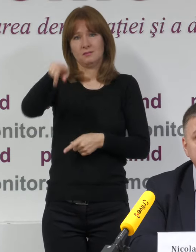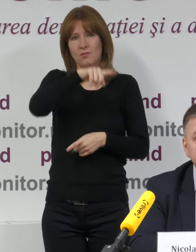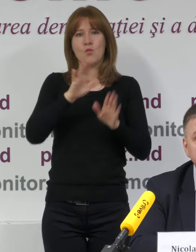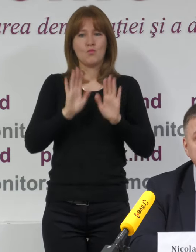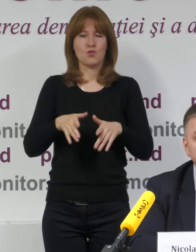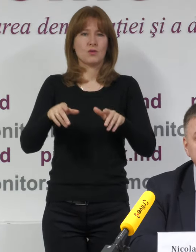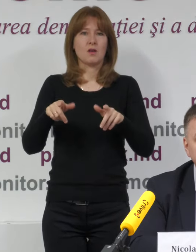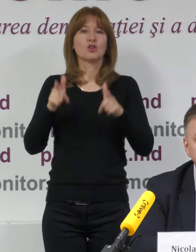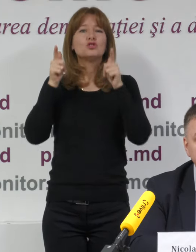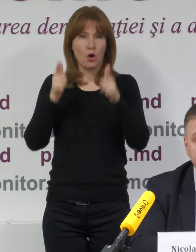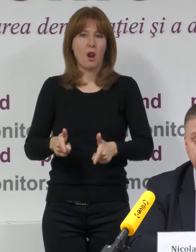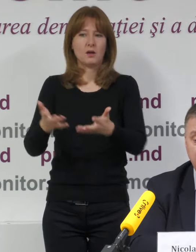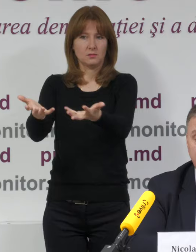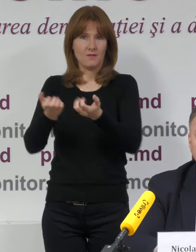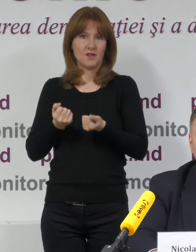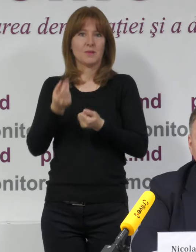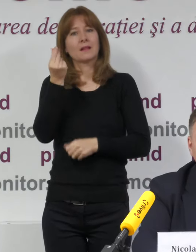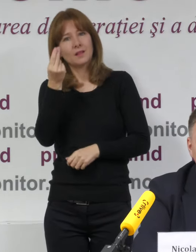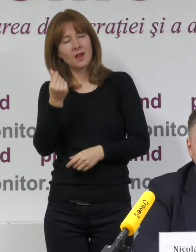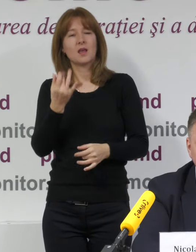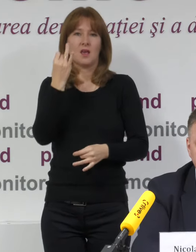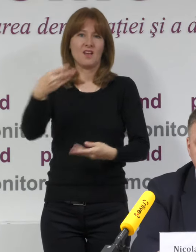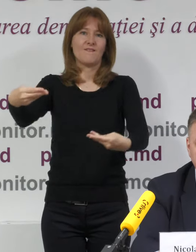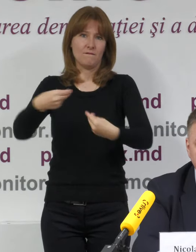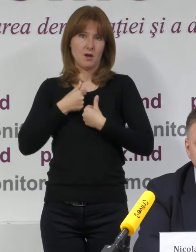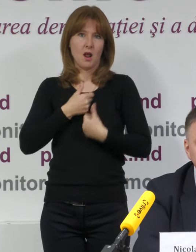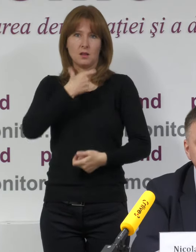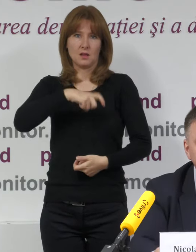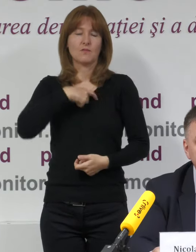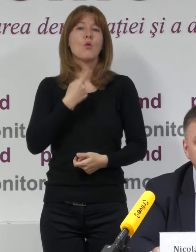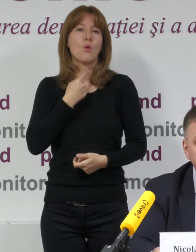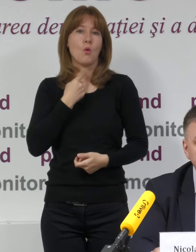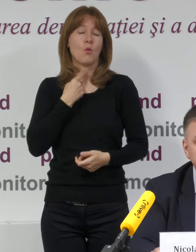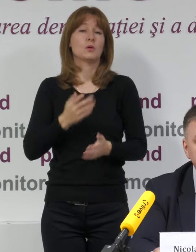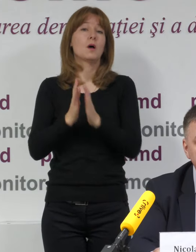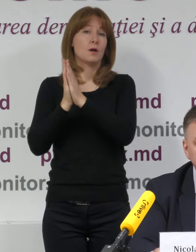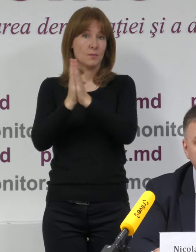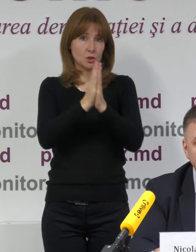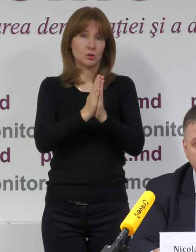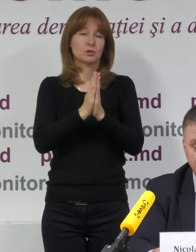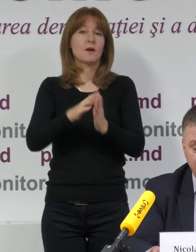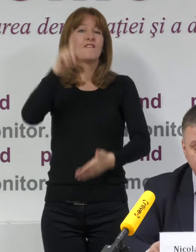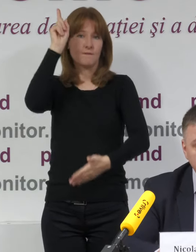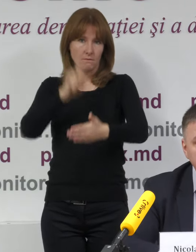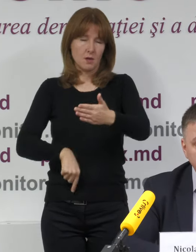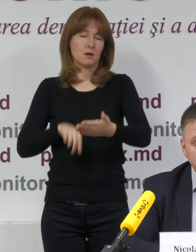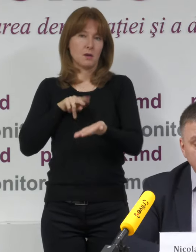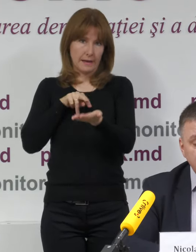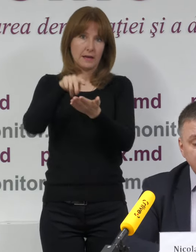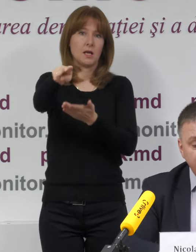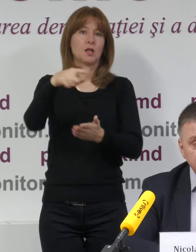vă fie influențat votul. Deci, stimați cetățeni, participați încrezuți la votare,